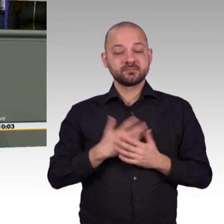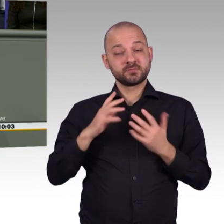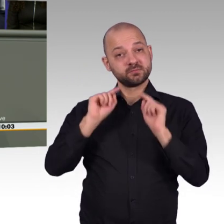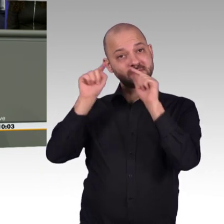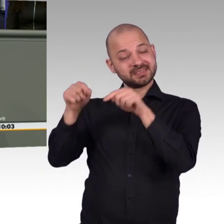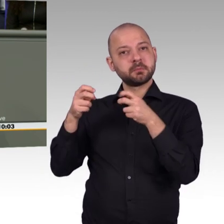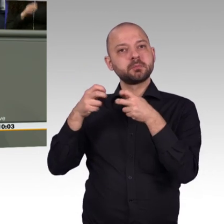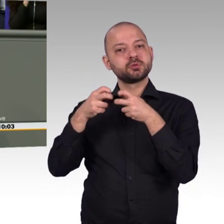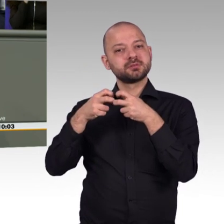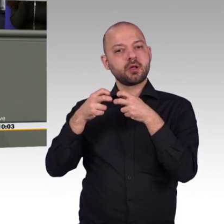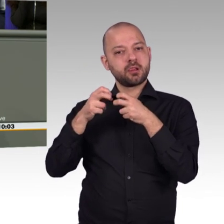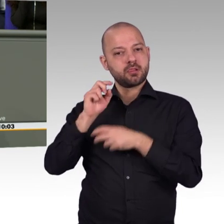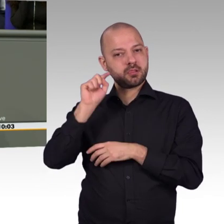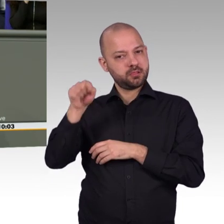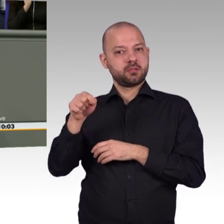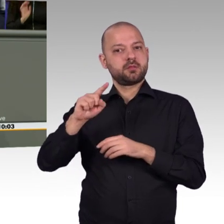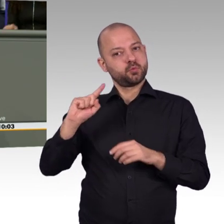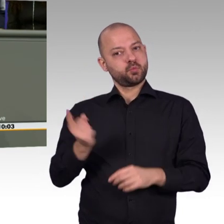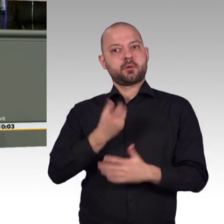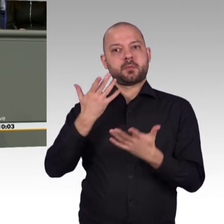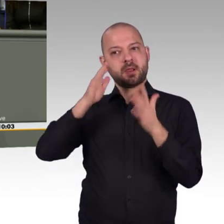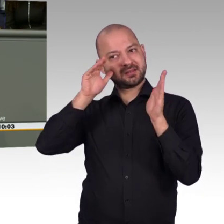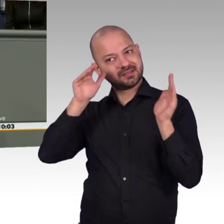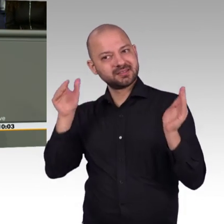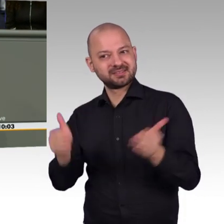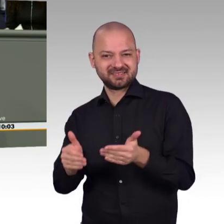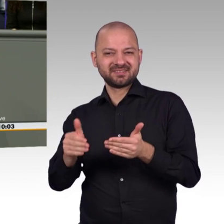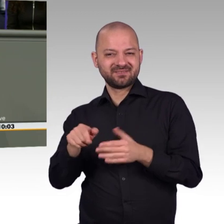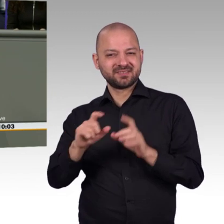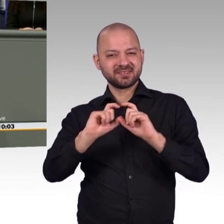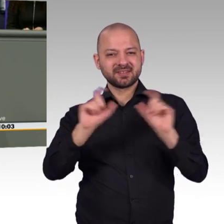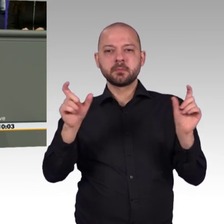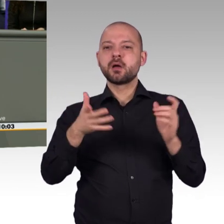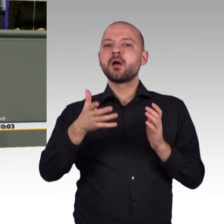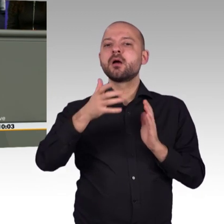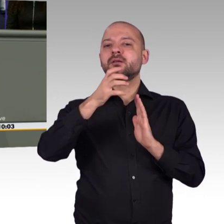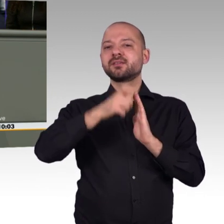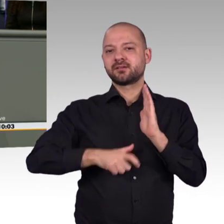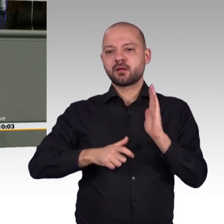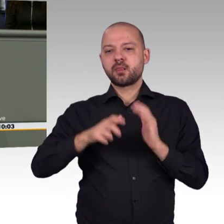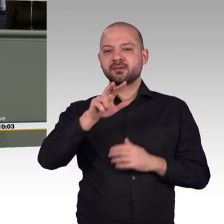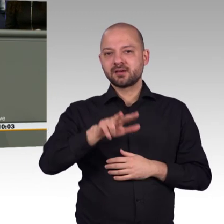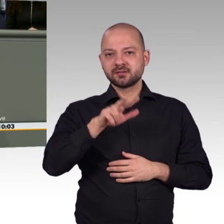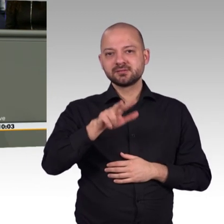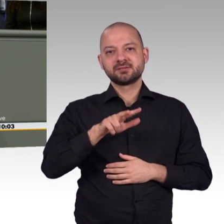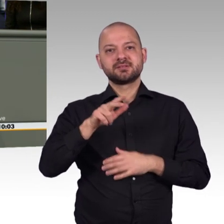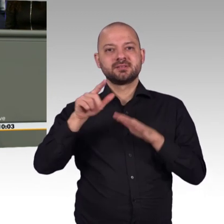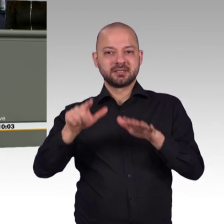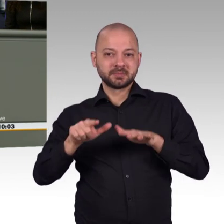betrifft. Ich glaube, das, was gesagt wird, er zerstört das Internet. Das ist wahrhaftig übertrieben. Die neuen Haftungsregeln tragen aber